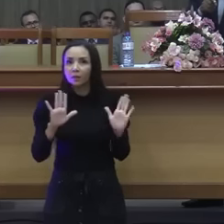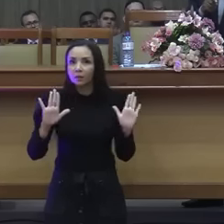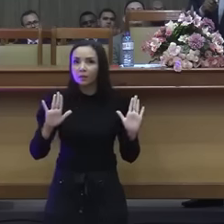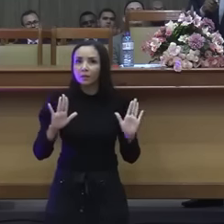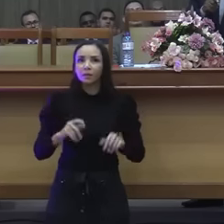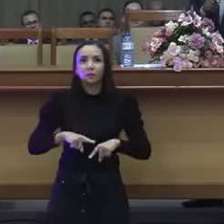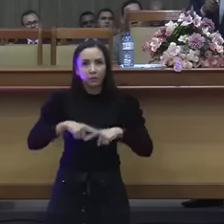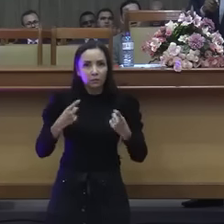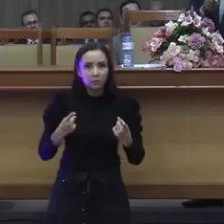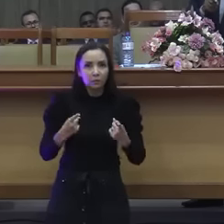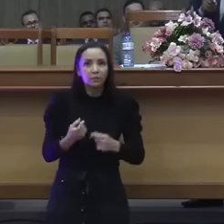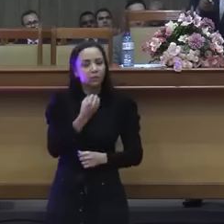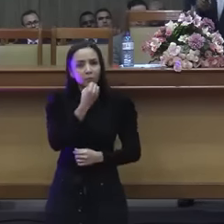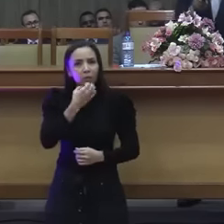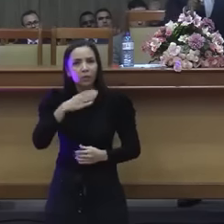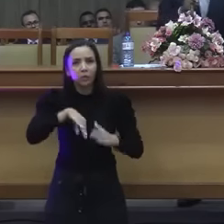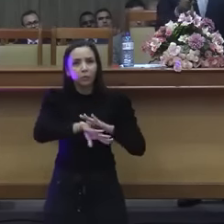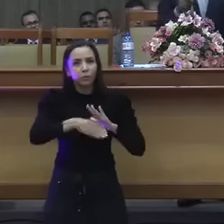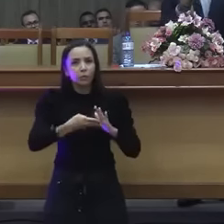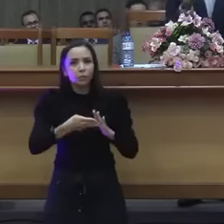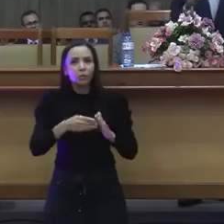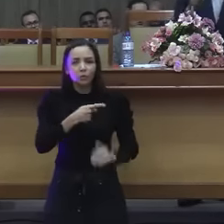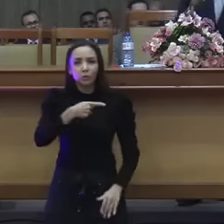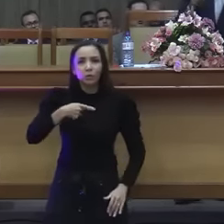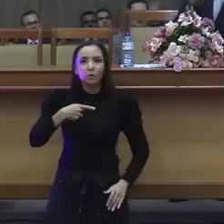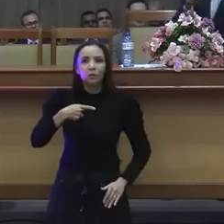certo ou está errado? Está certo.